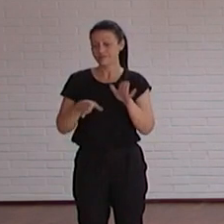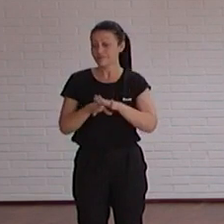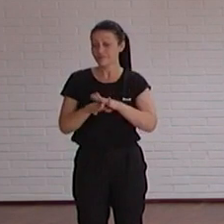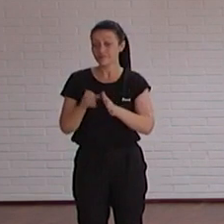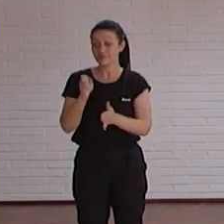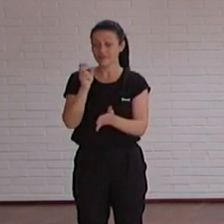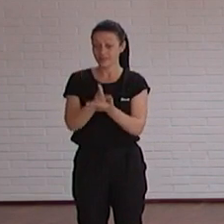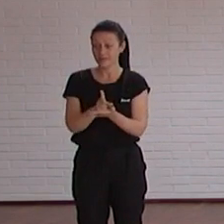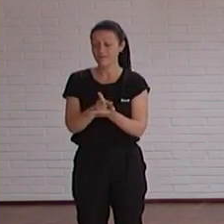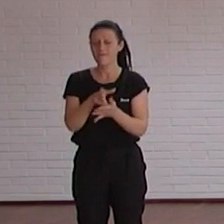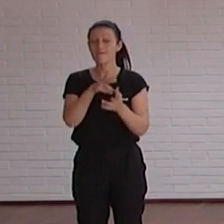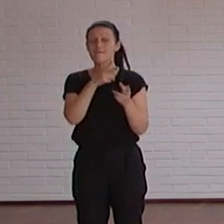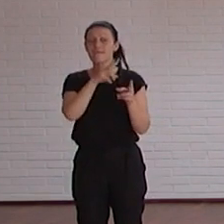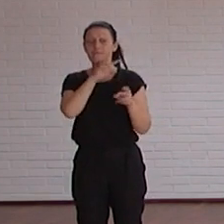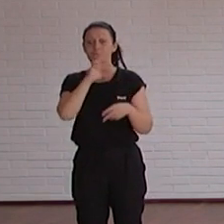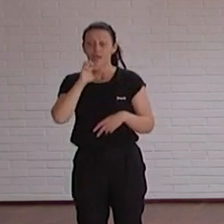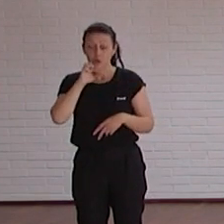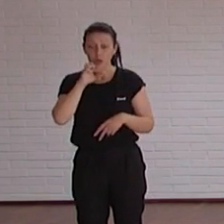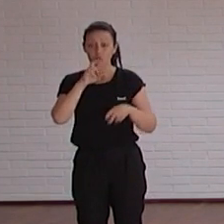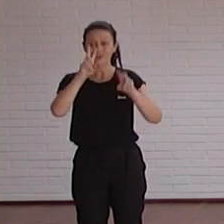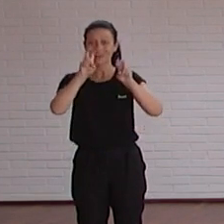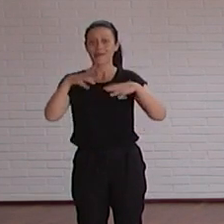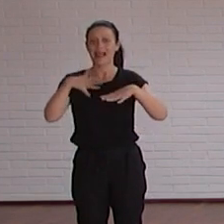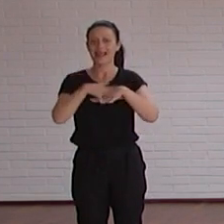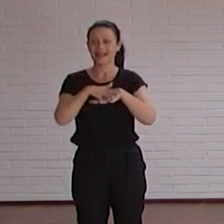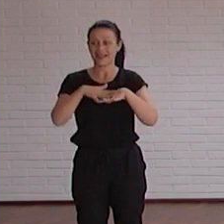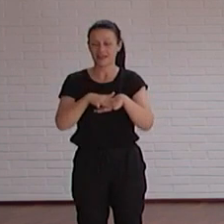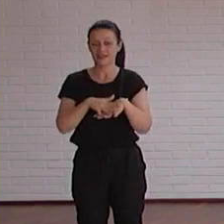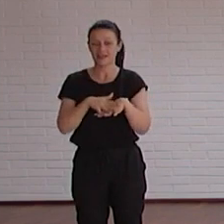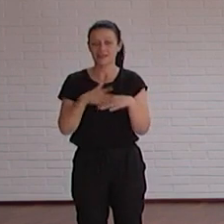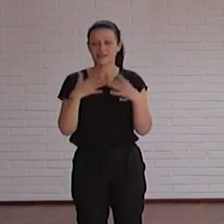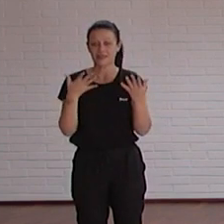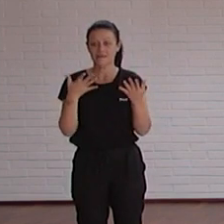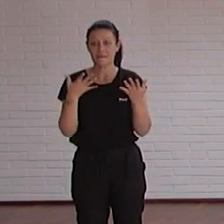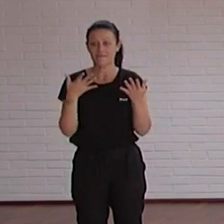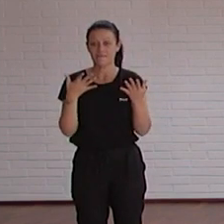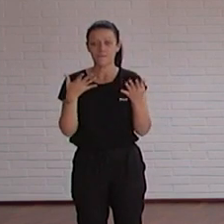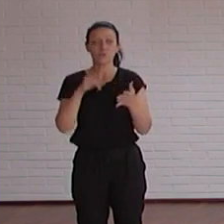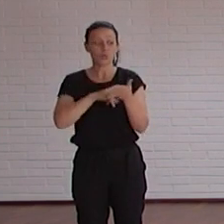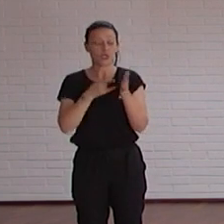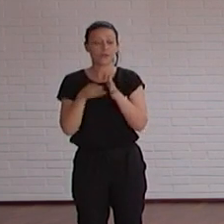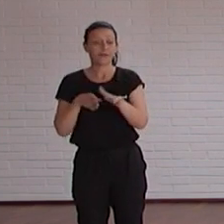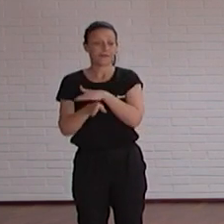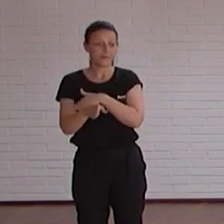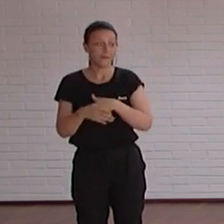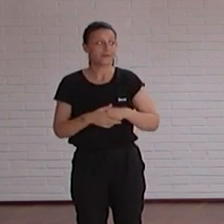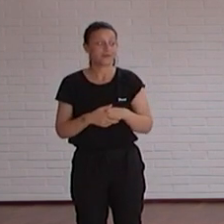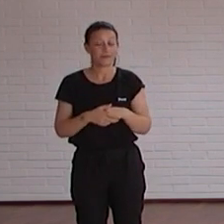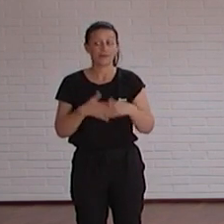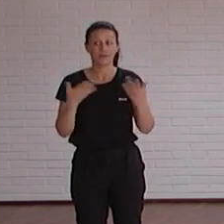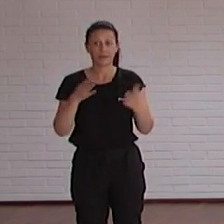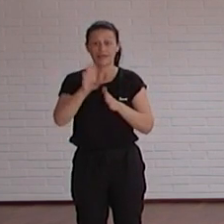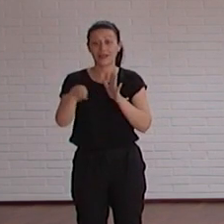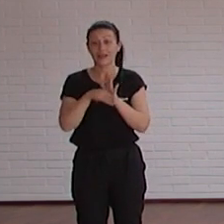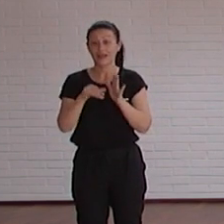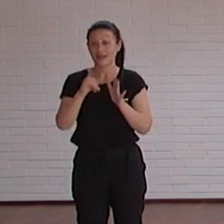vamos a seguir valorando incluso en el tema de redes el hecho de proyectos accesibles vamos a añadir el